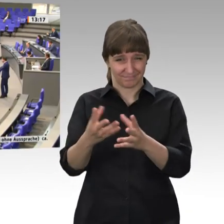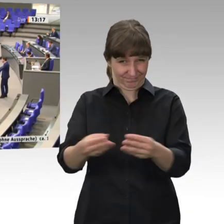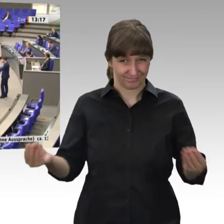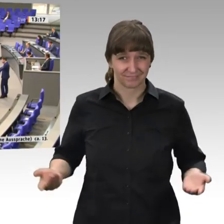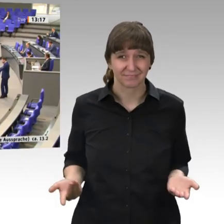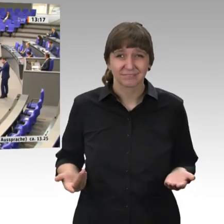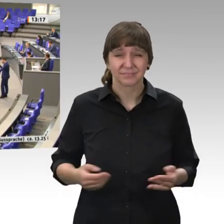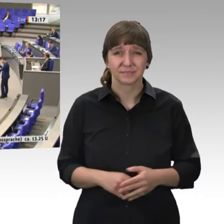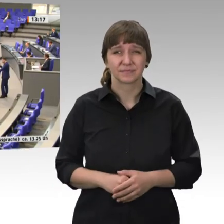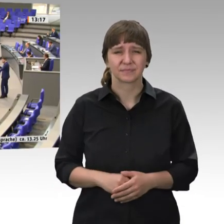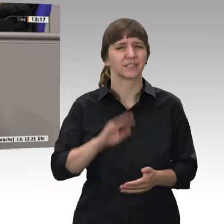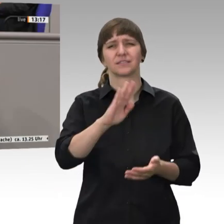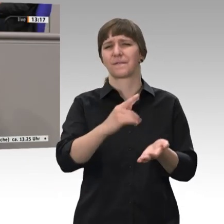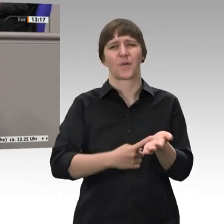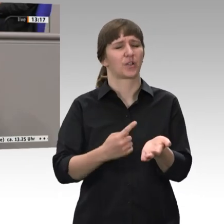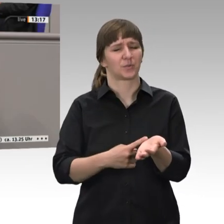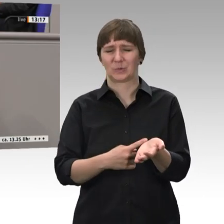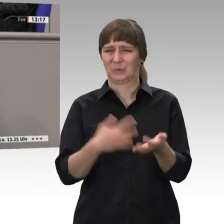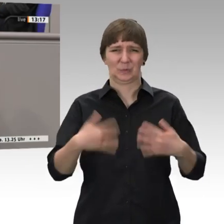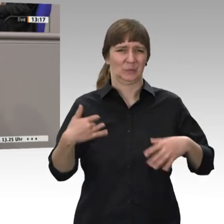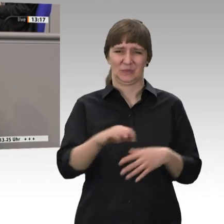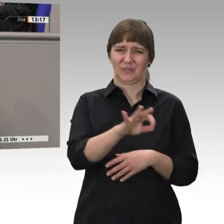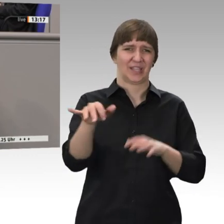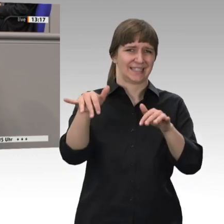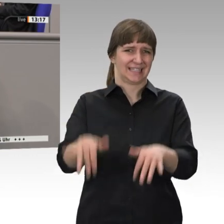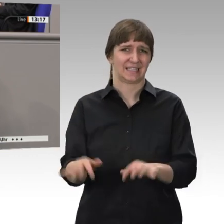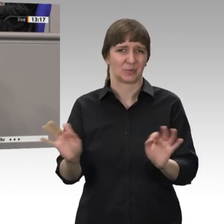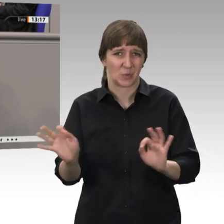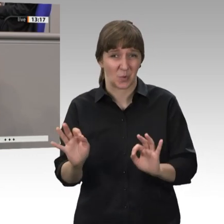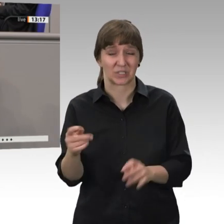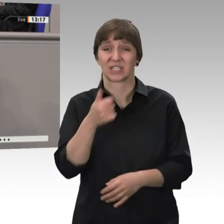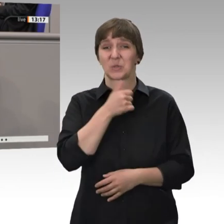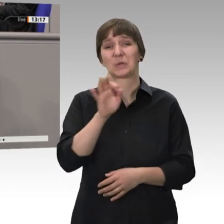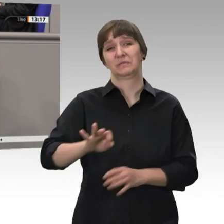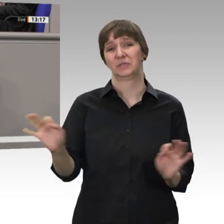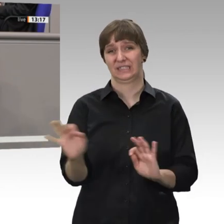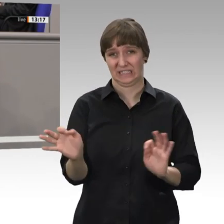Ihre Forderungen sind existenzbedrohend, Sie gehen auf Kosten der Jugend, und vor allem aber gibt es einen besseren Weg.